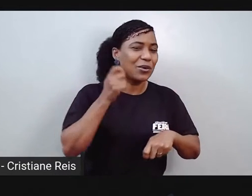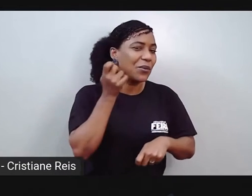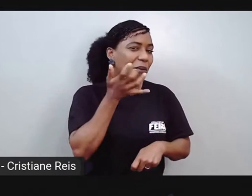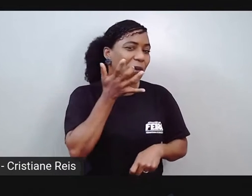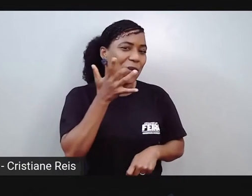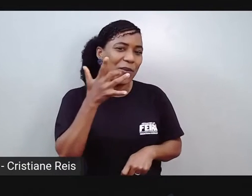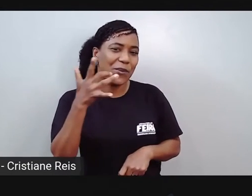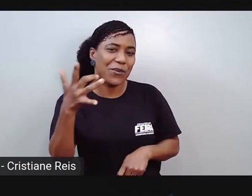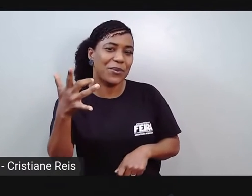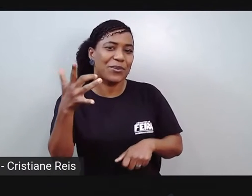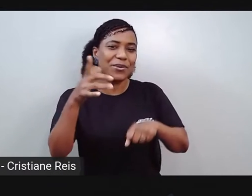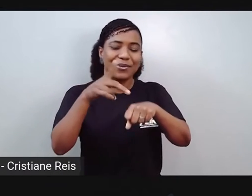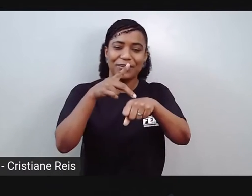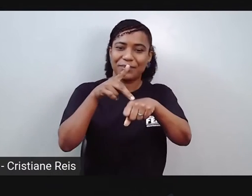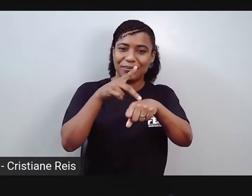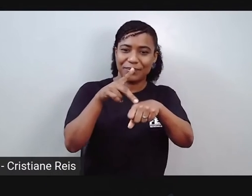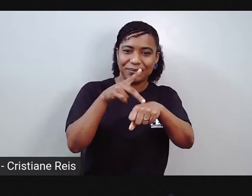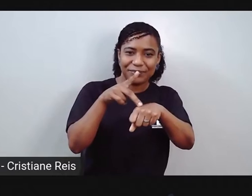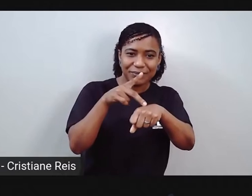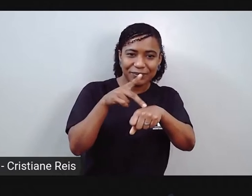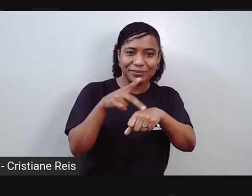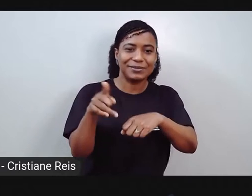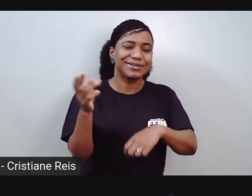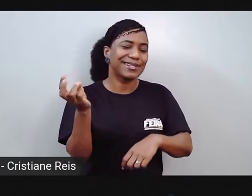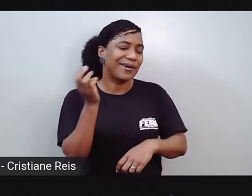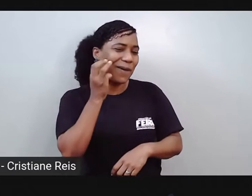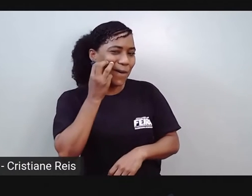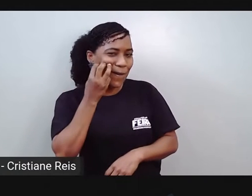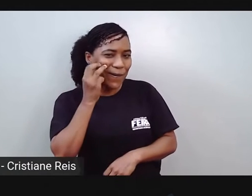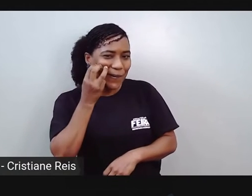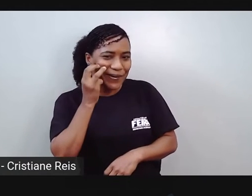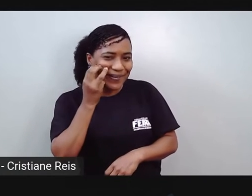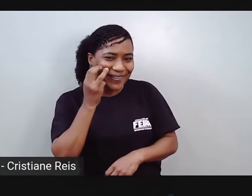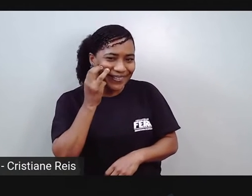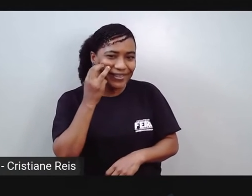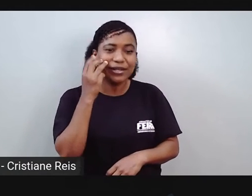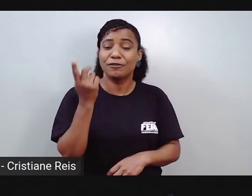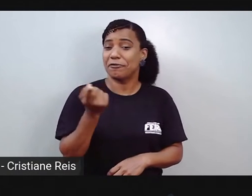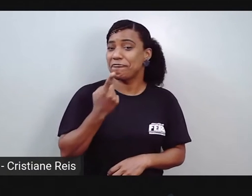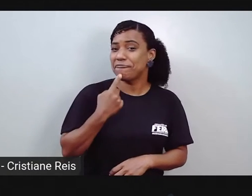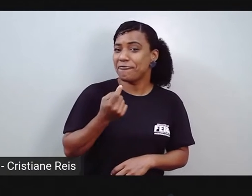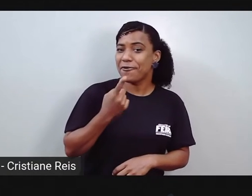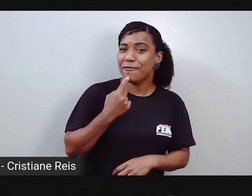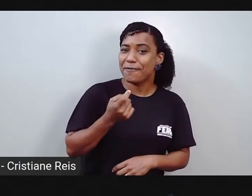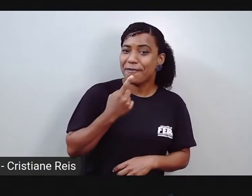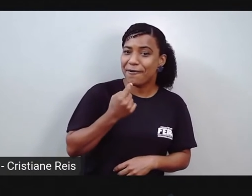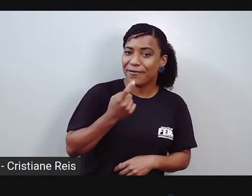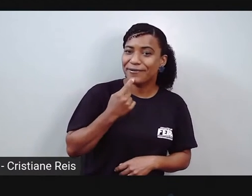preto, rosa. Eu já vi vermelho.